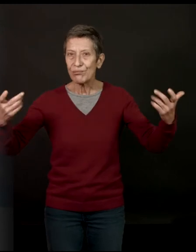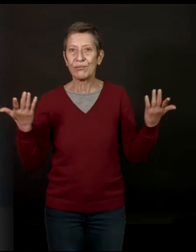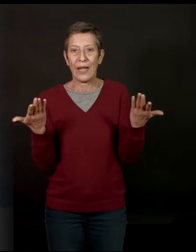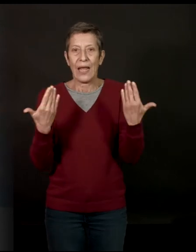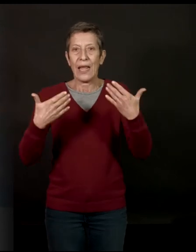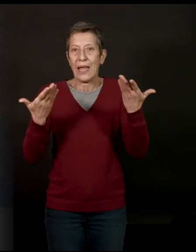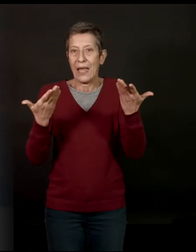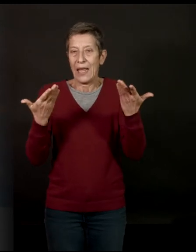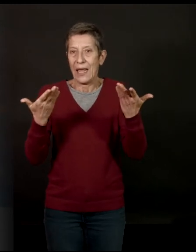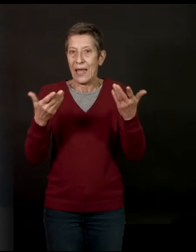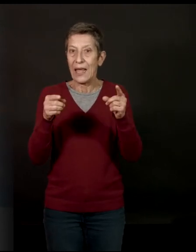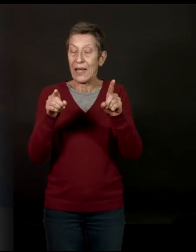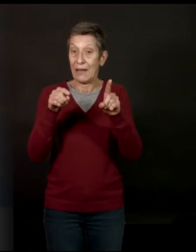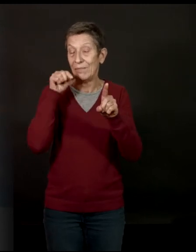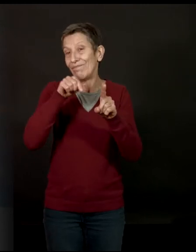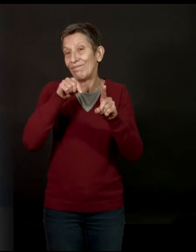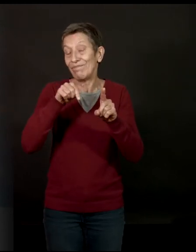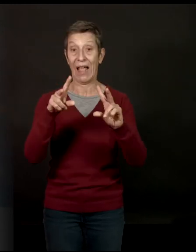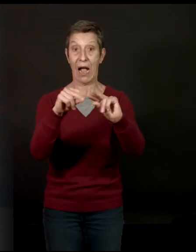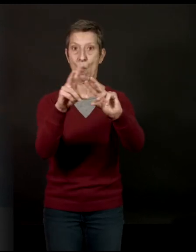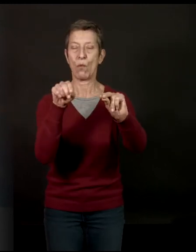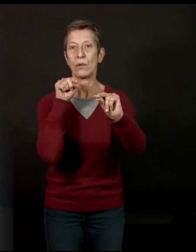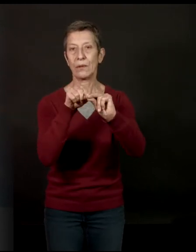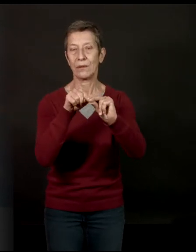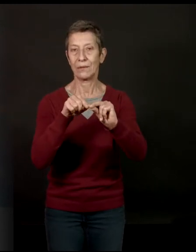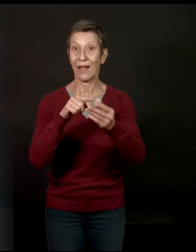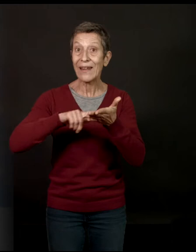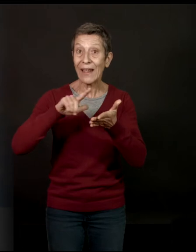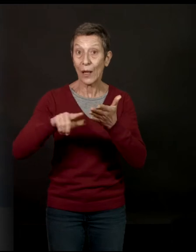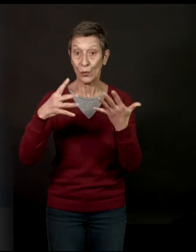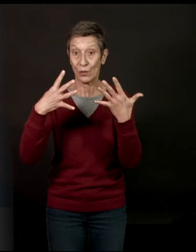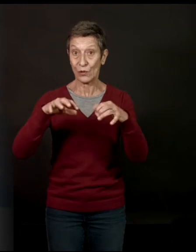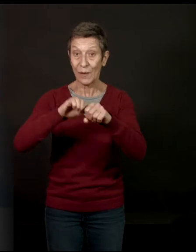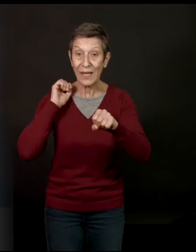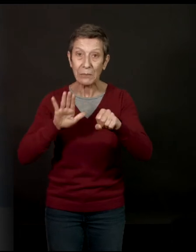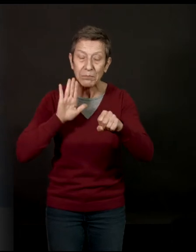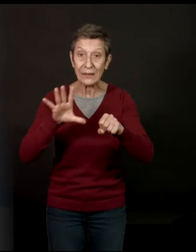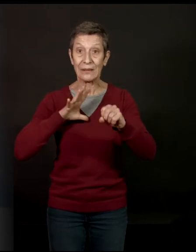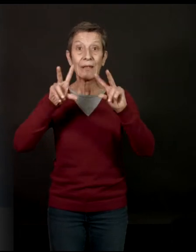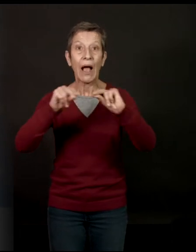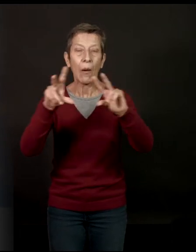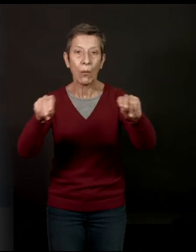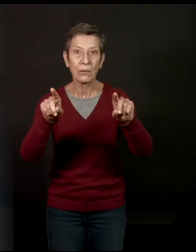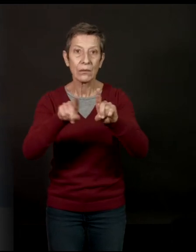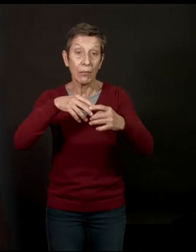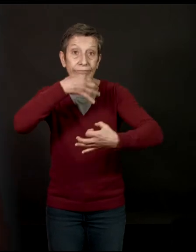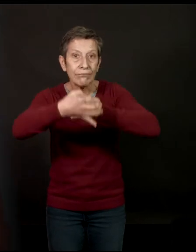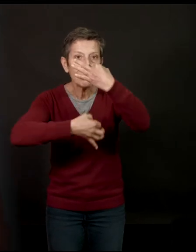Et surtout, le terme, c qu'il raconte. Et j'aime la littérature 19e parce qu'elle raconte, parce qu'elle a ce côté conteuse d